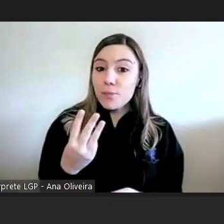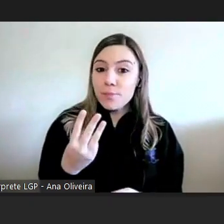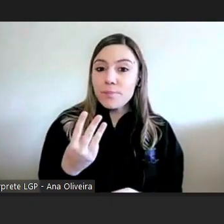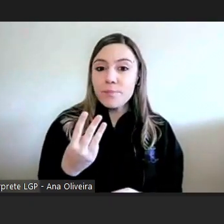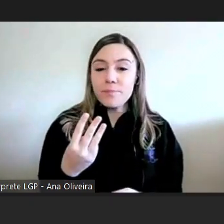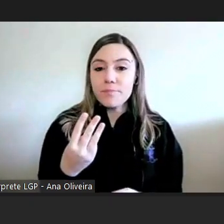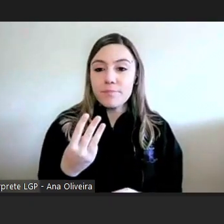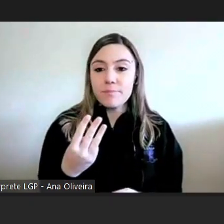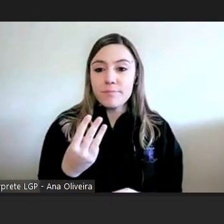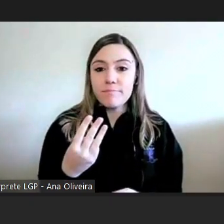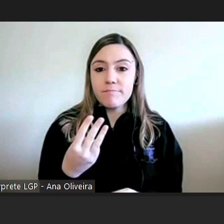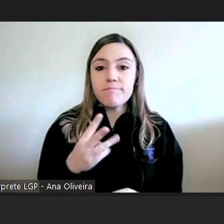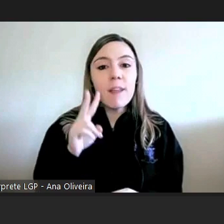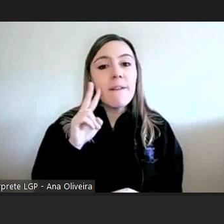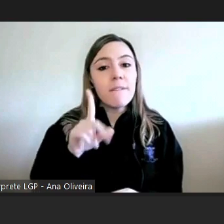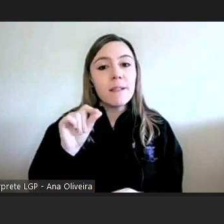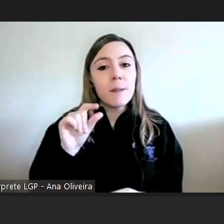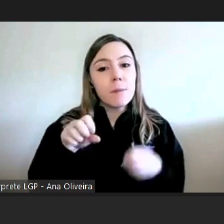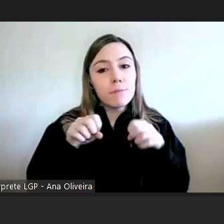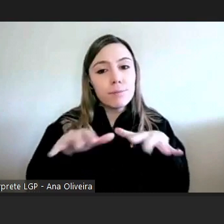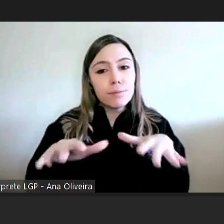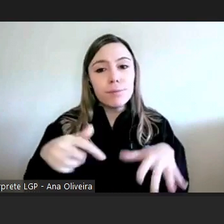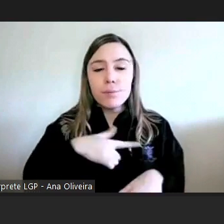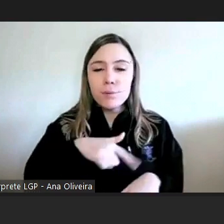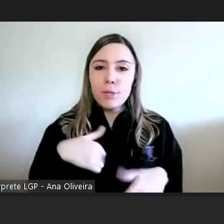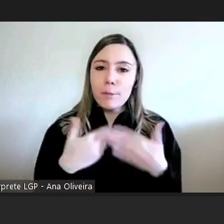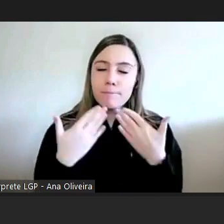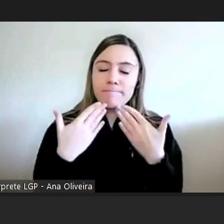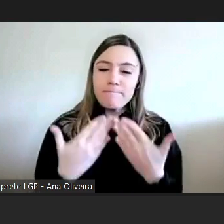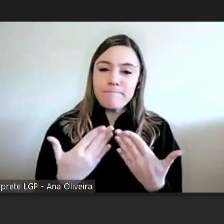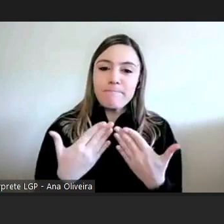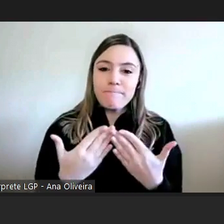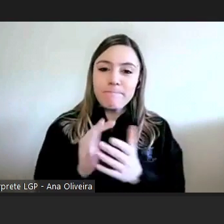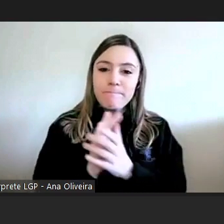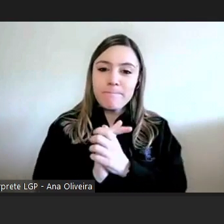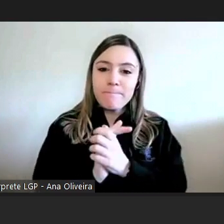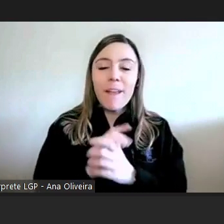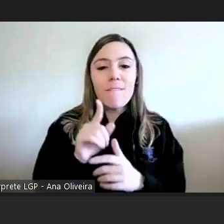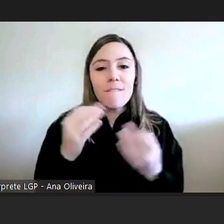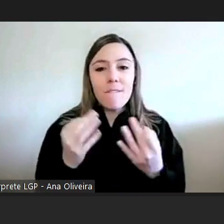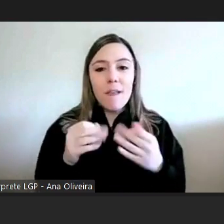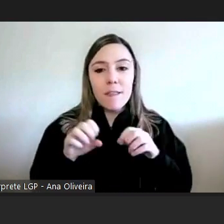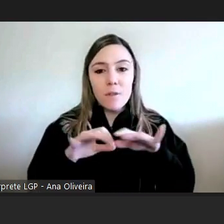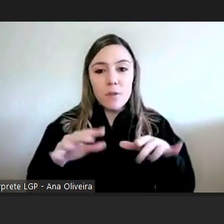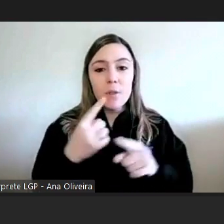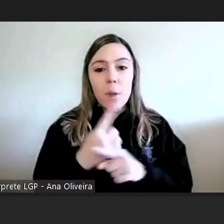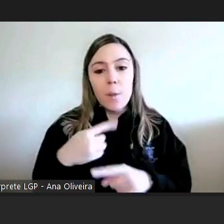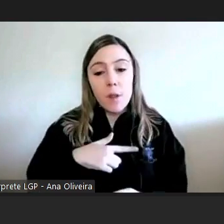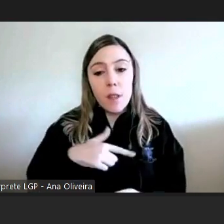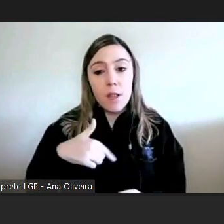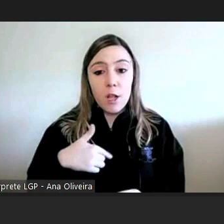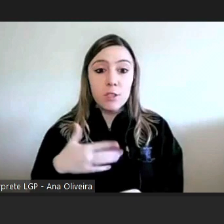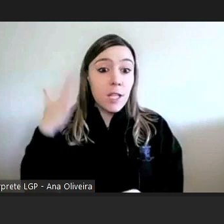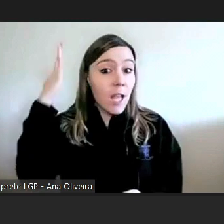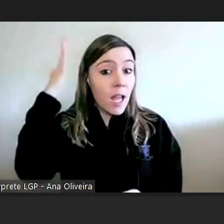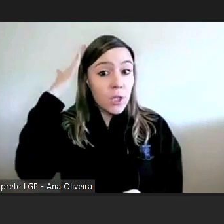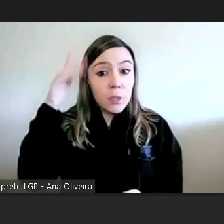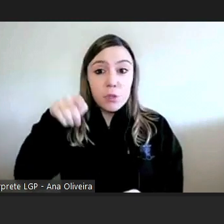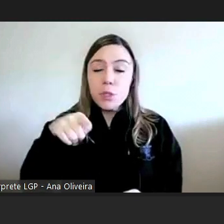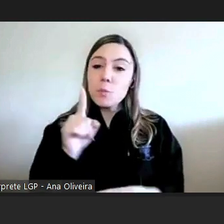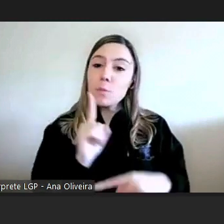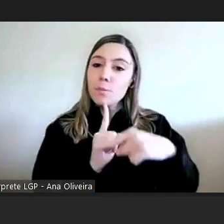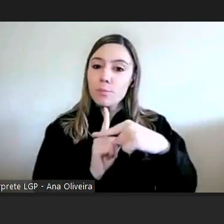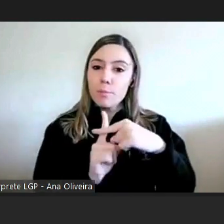ver e divulgar agradecemos verdadeiramente essa divulgação que queremos que é útil para